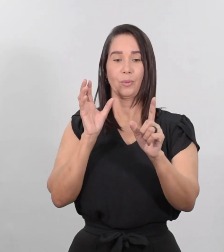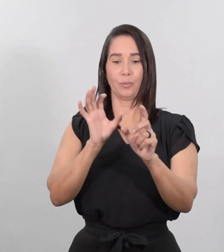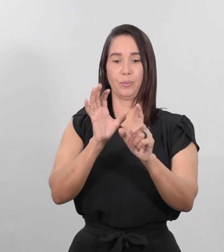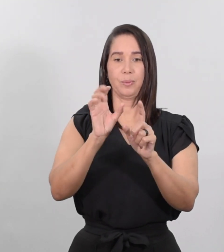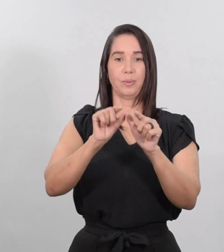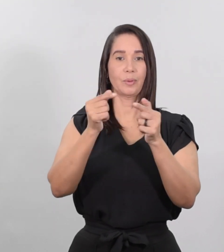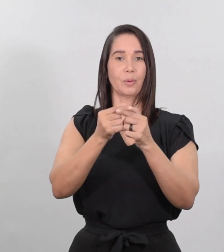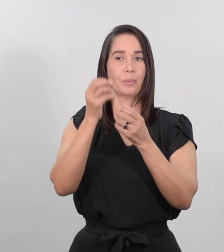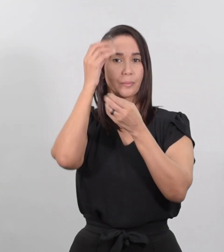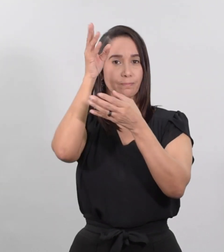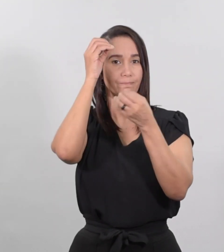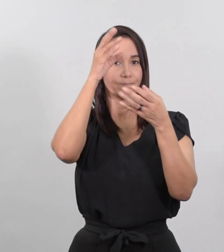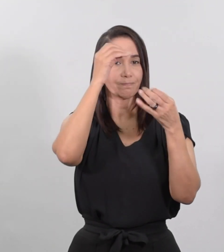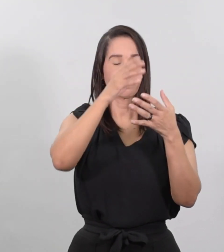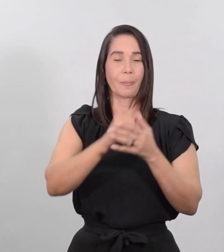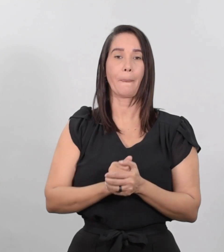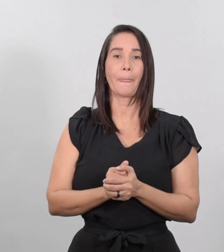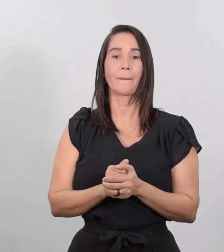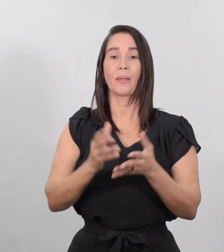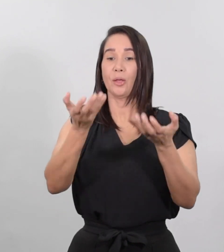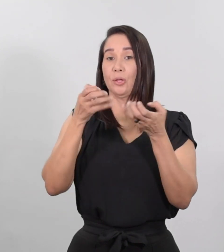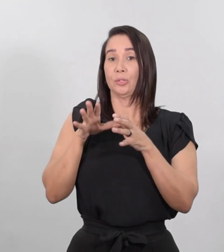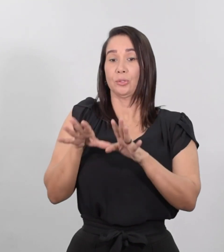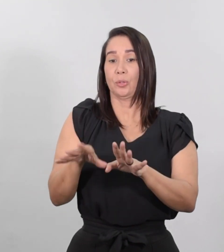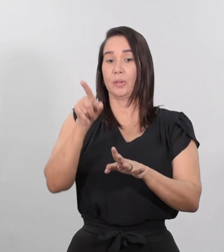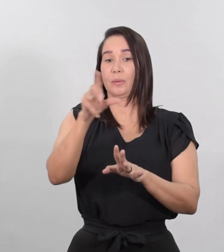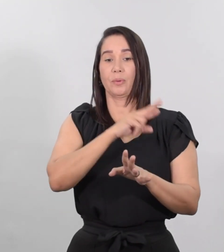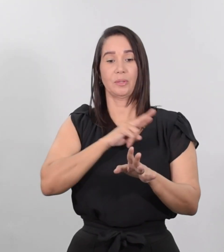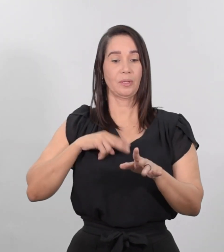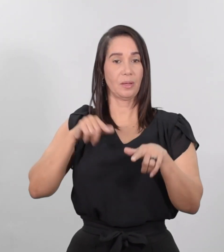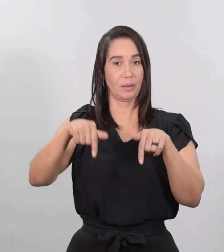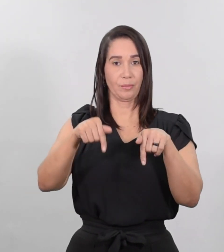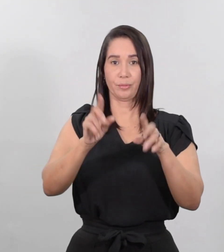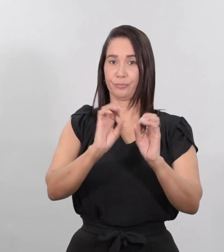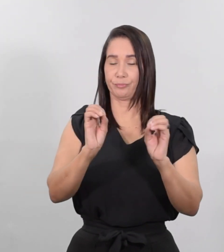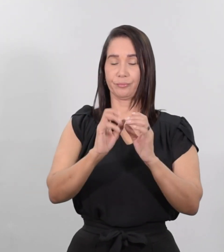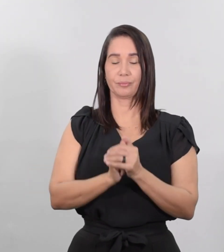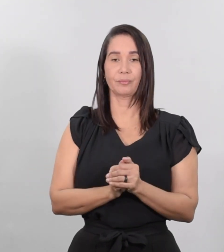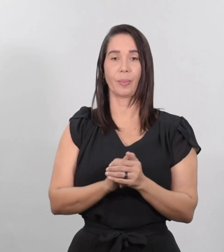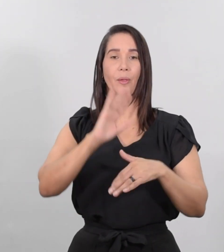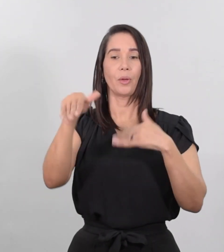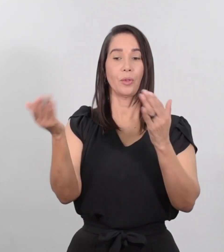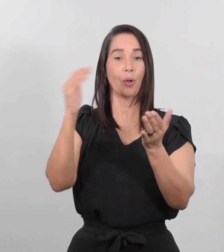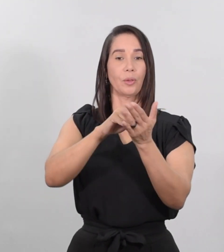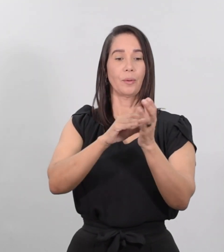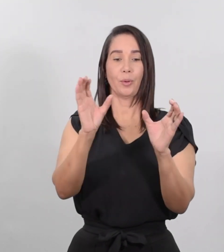informar, no queremos que él sea nuestro rey. Cuando volvió con el título real,